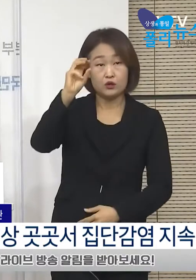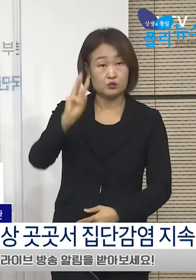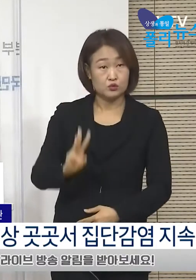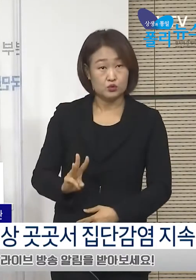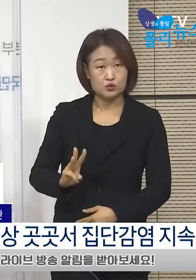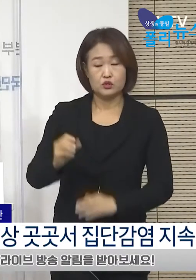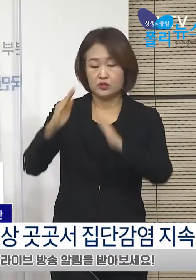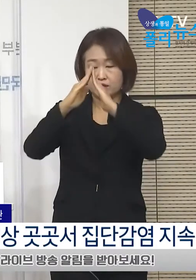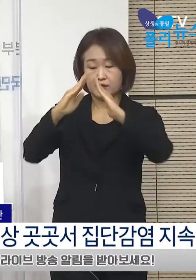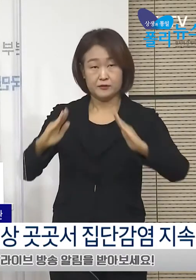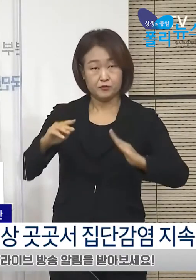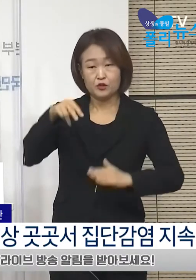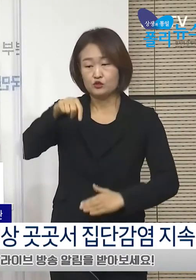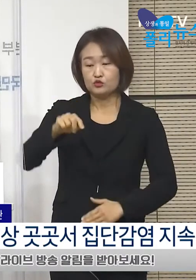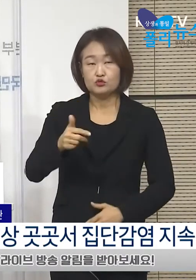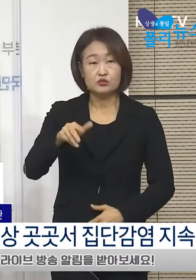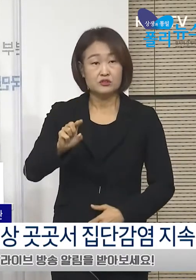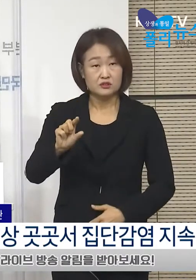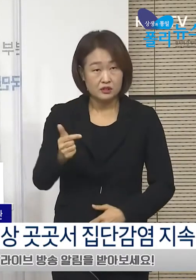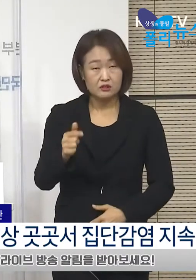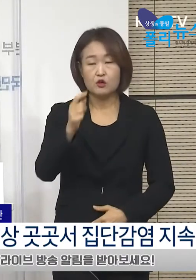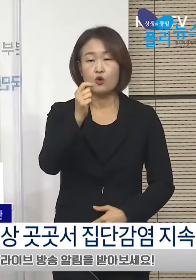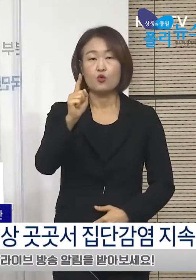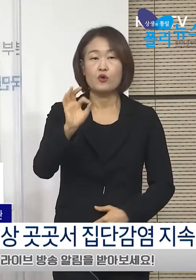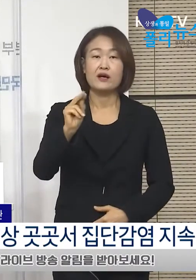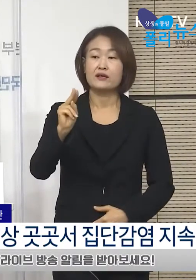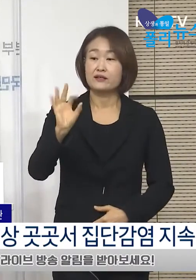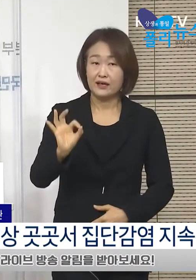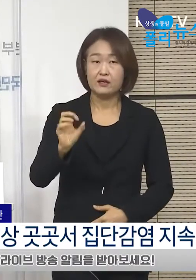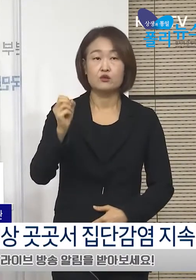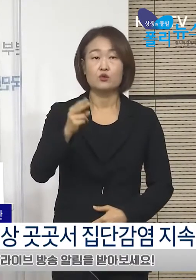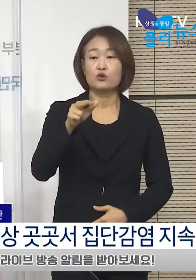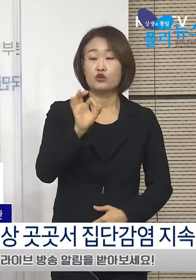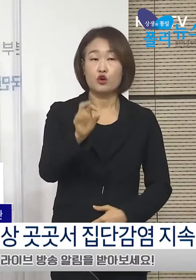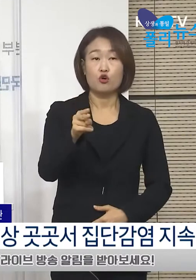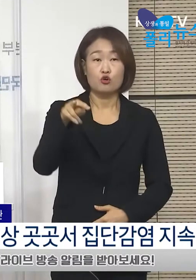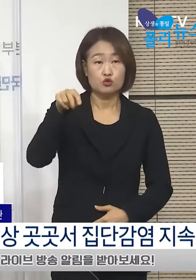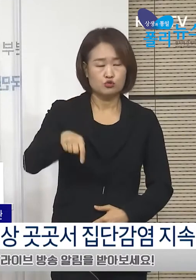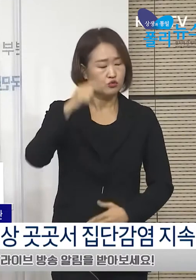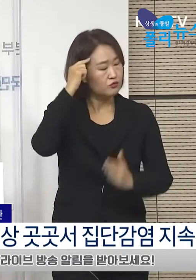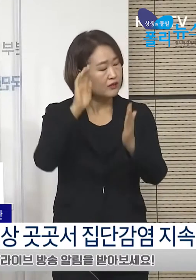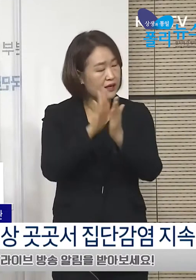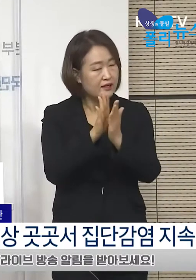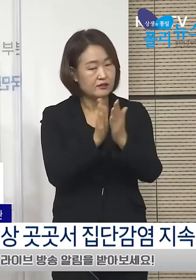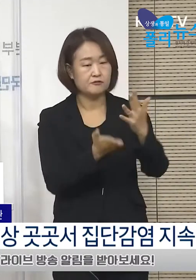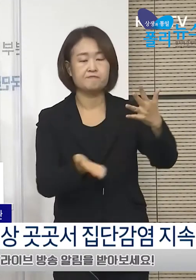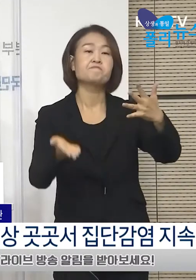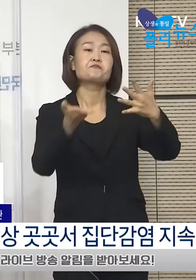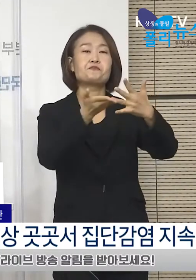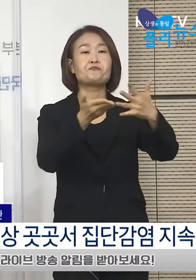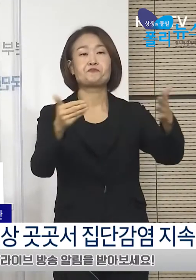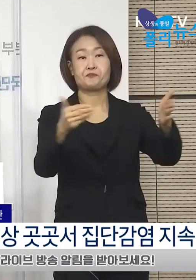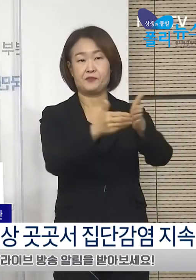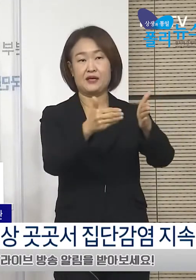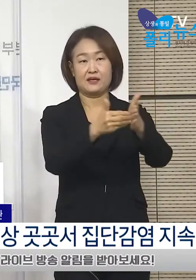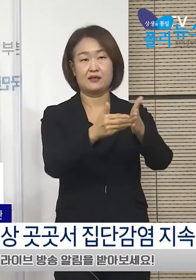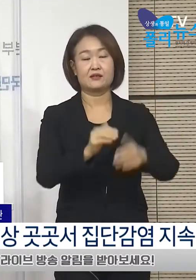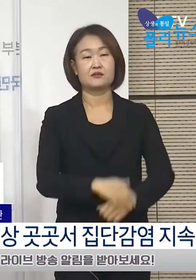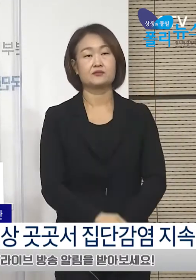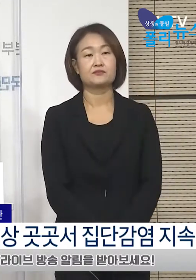강역시, 전남, 순천, 광양, 여수 등에서 자체적으로 거리 두기 단계를 상향 조정하였습니다.